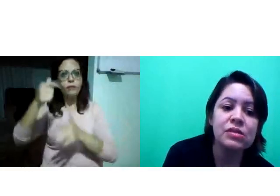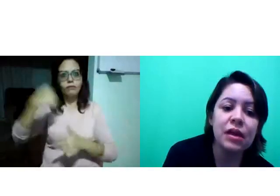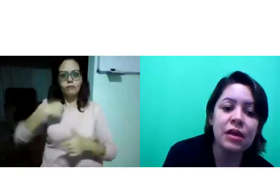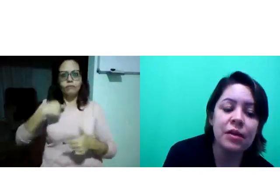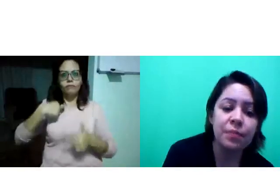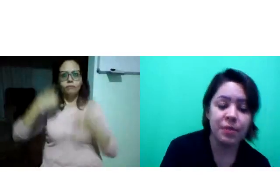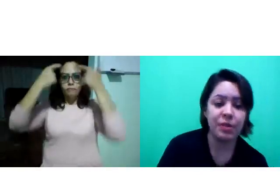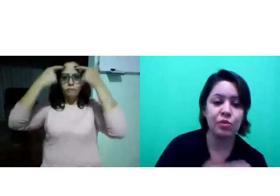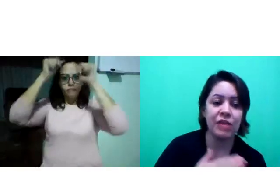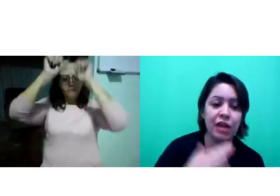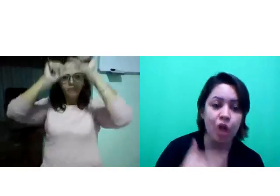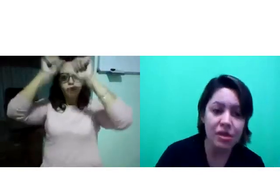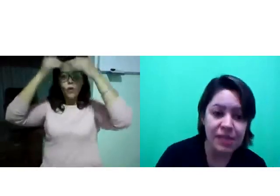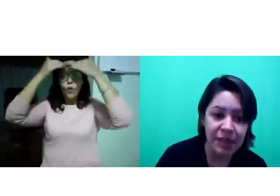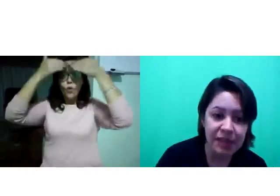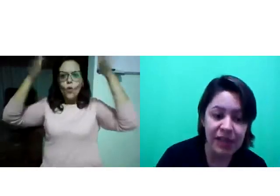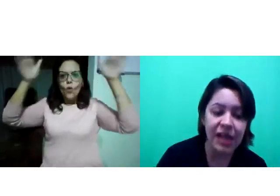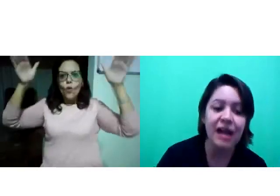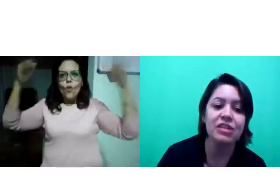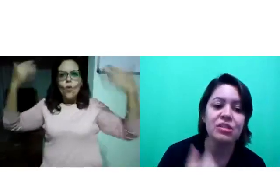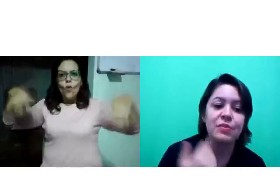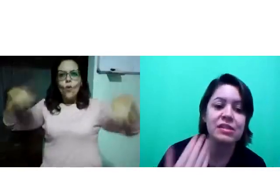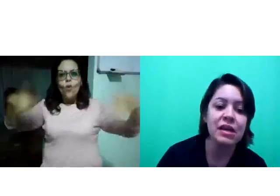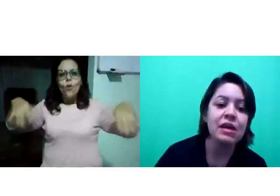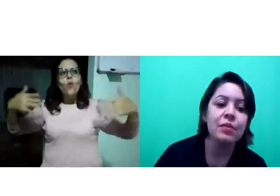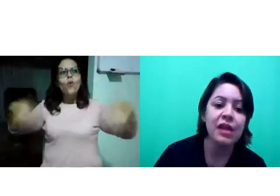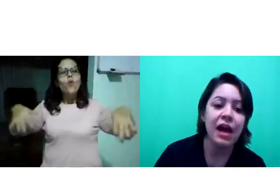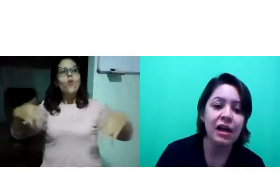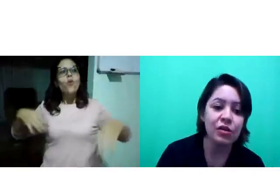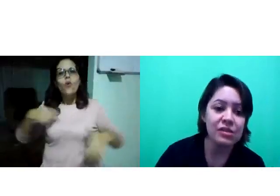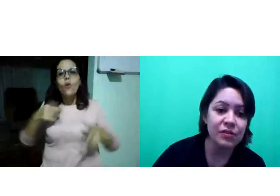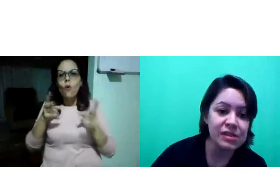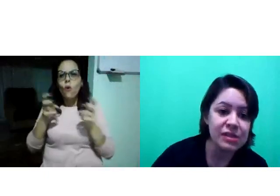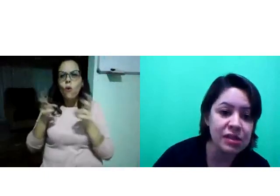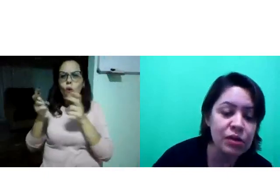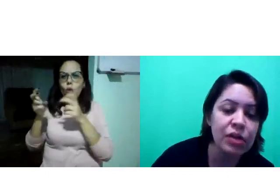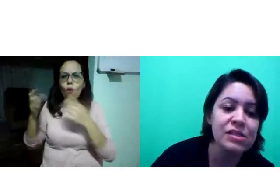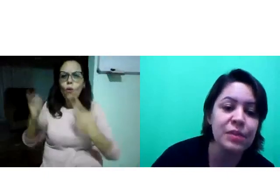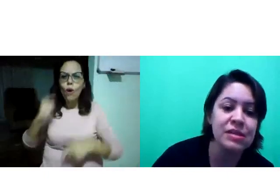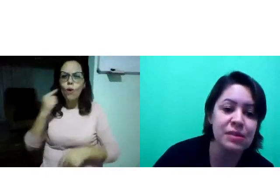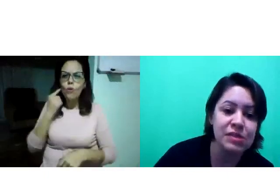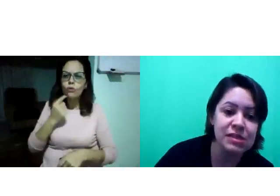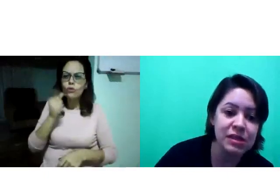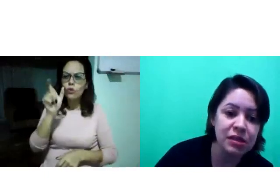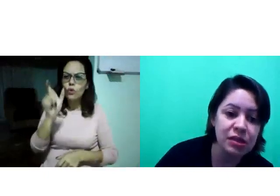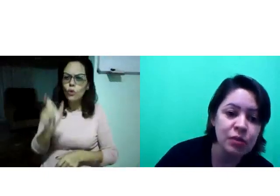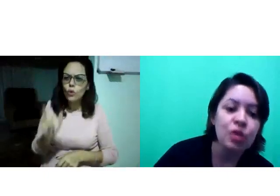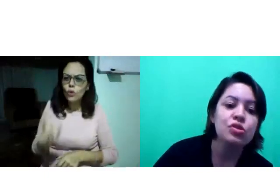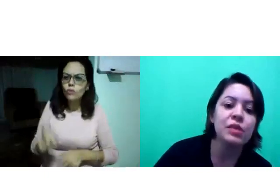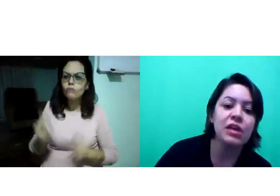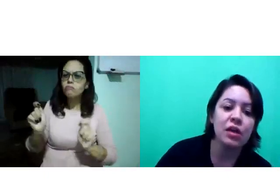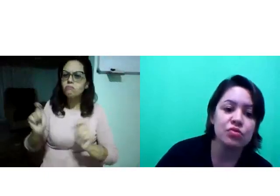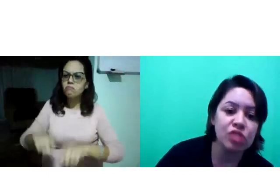precisamos, primeiro, mudar a nossa mentalidade, gente precisa ampliar a nossa visão, a nossa percepção